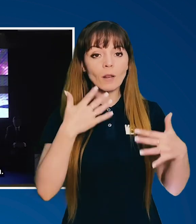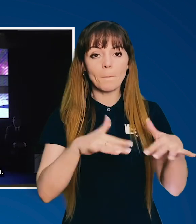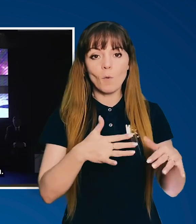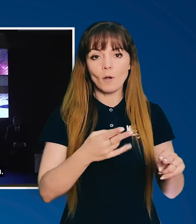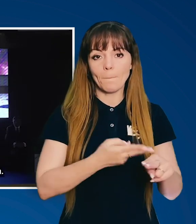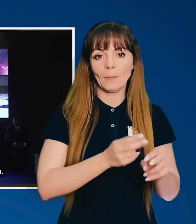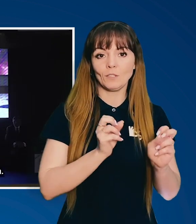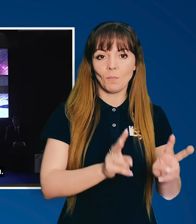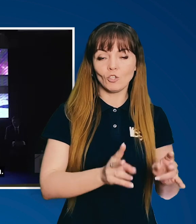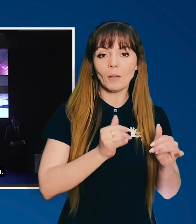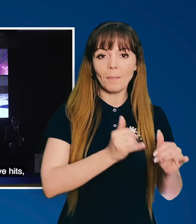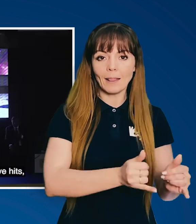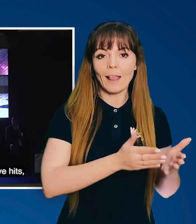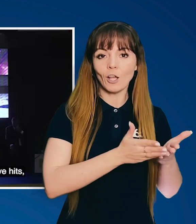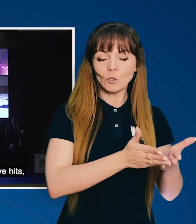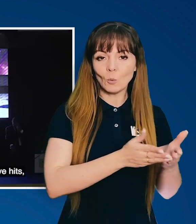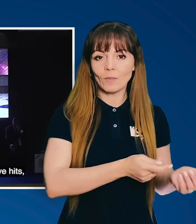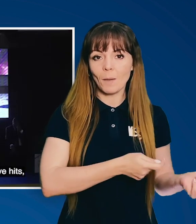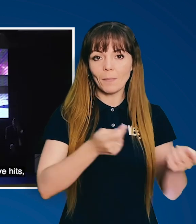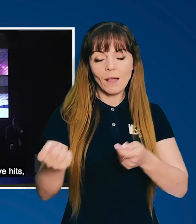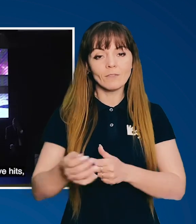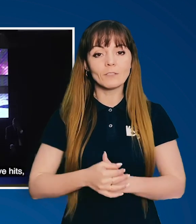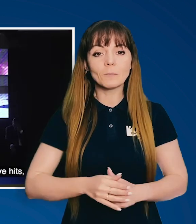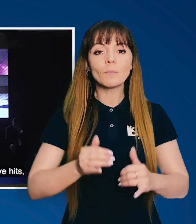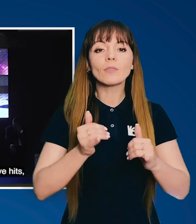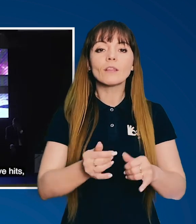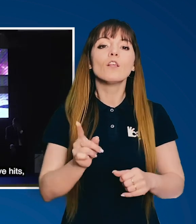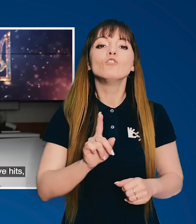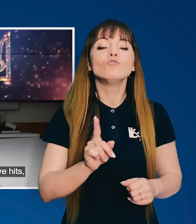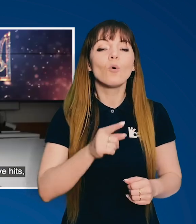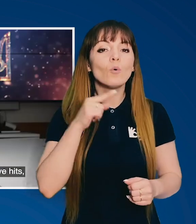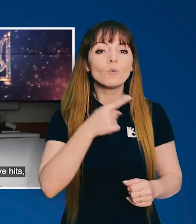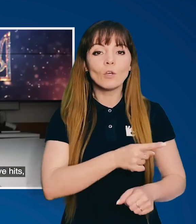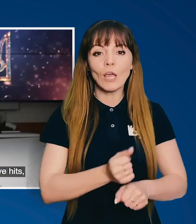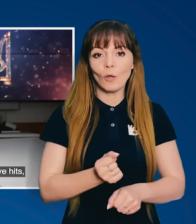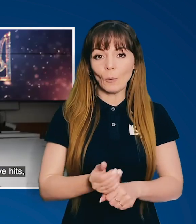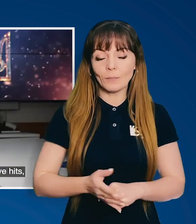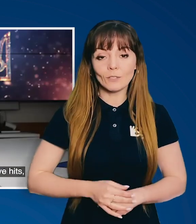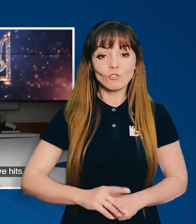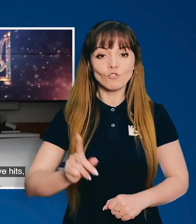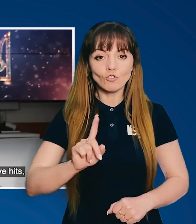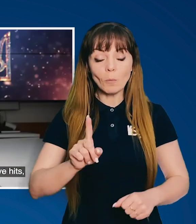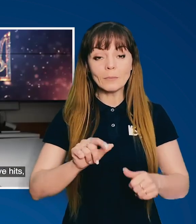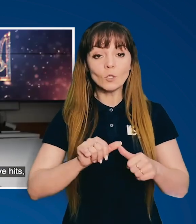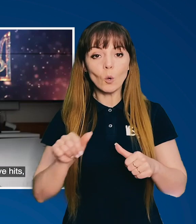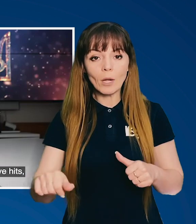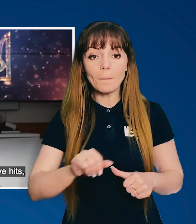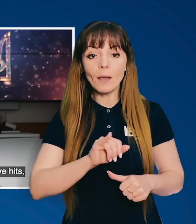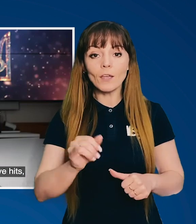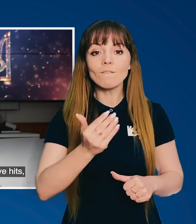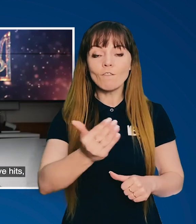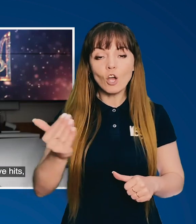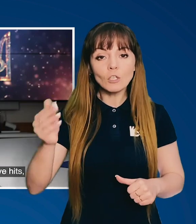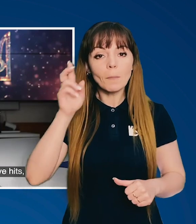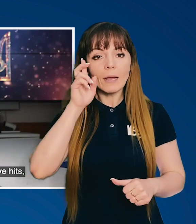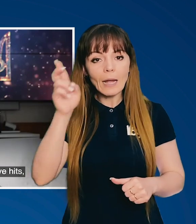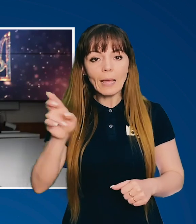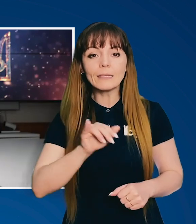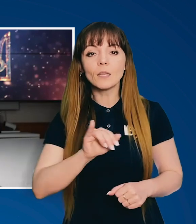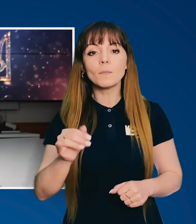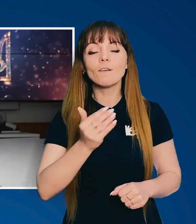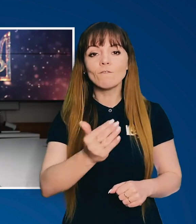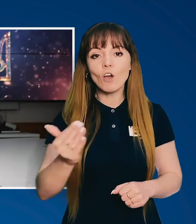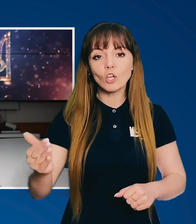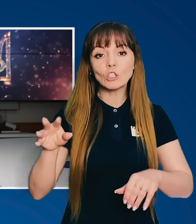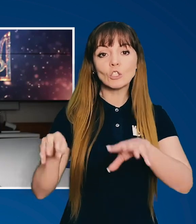Чорне море безпечним для судноплавства. Для чого вона це робить? Щоб, зокрема, і по вашим